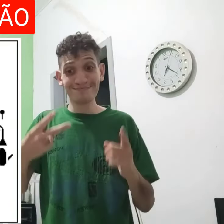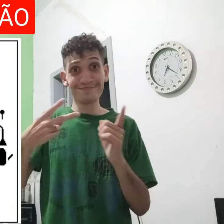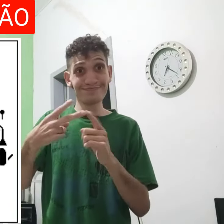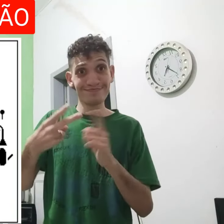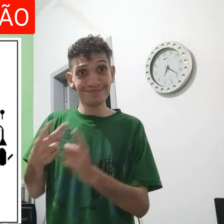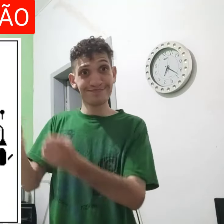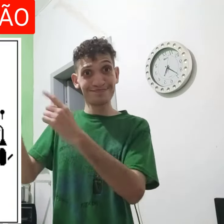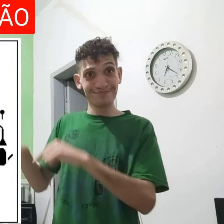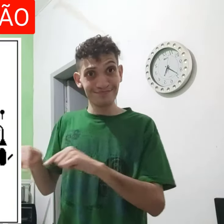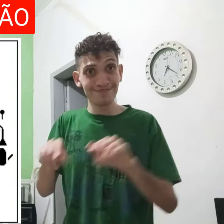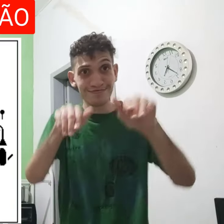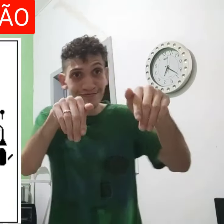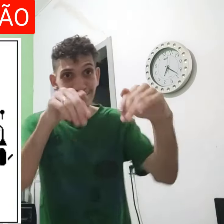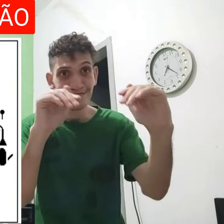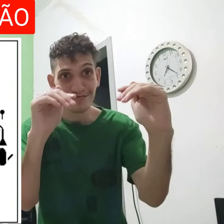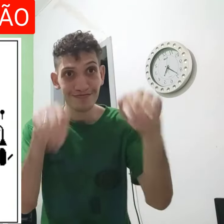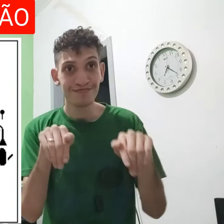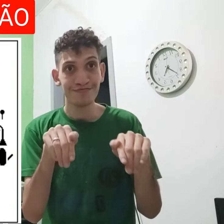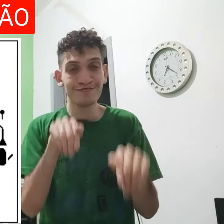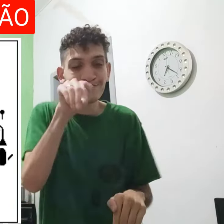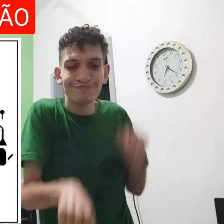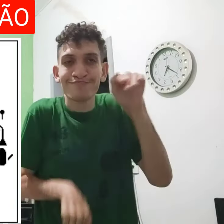dessa forma assim